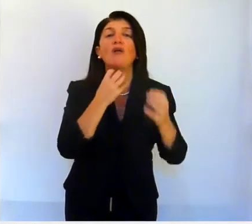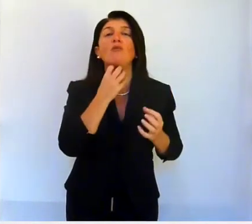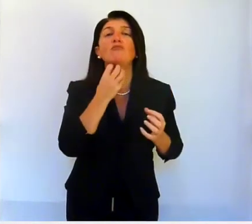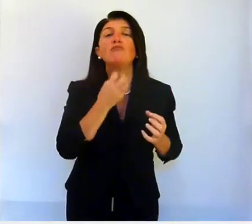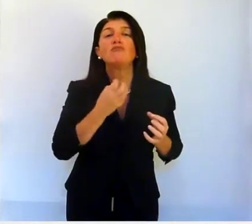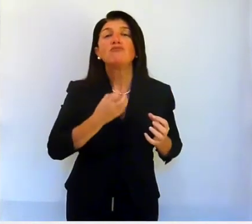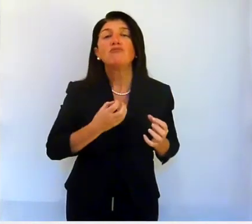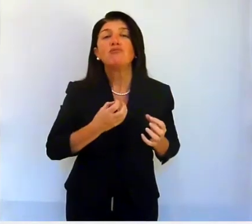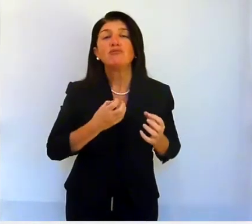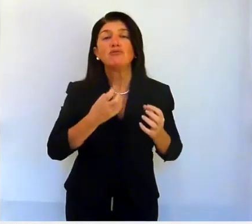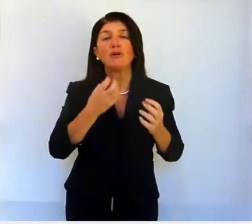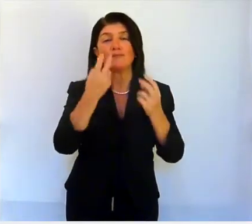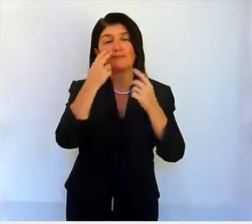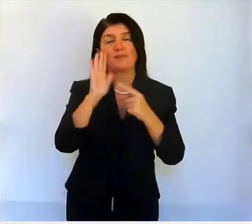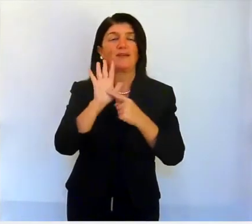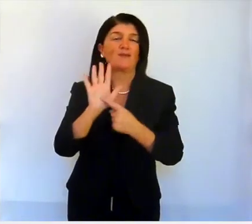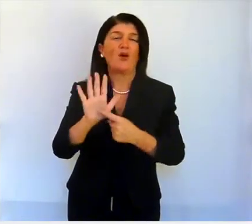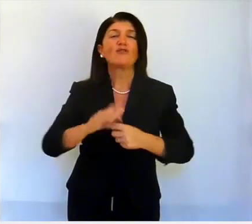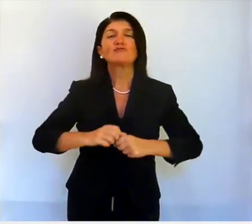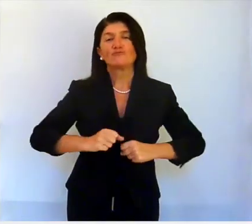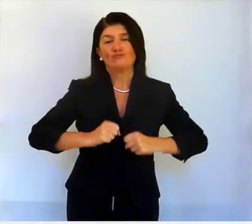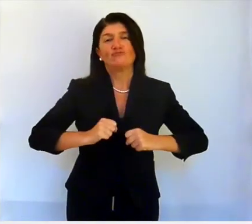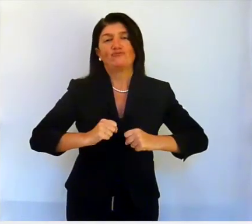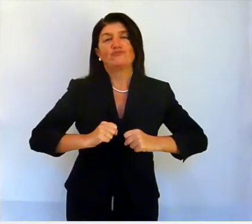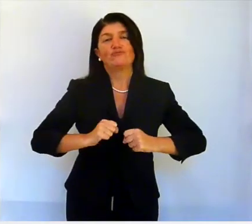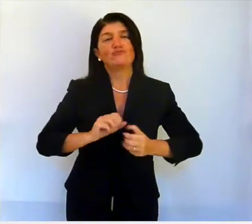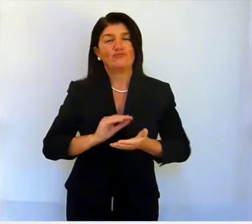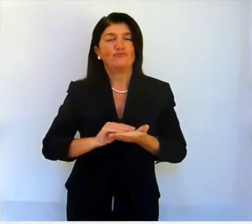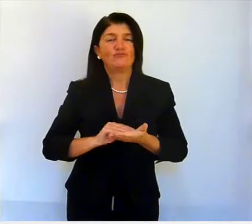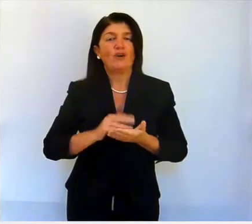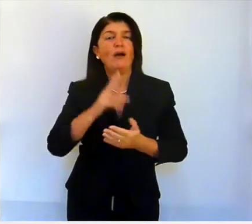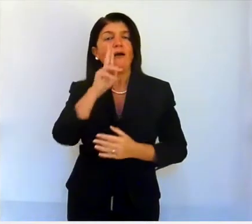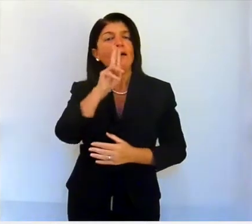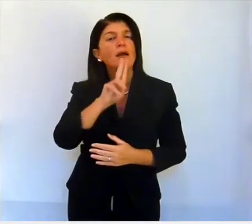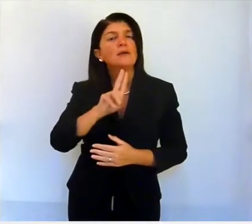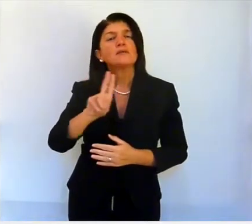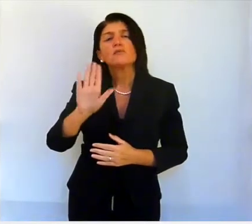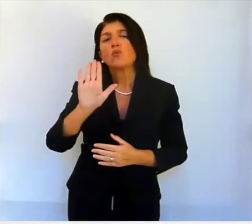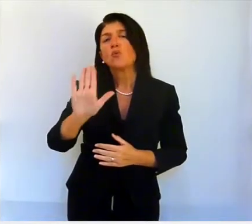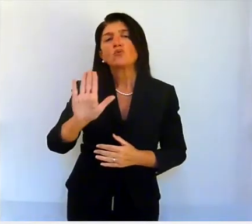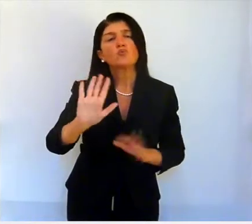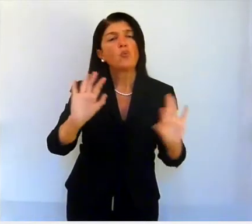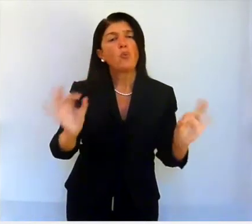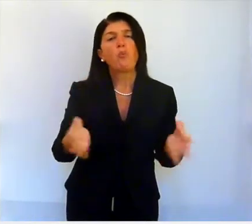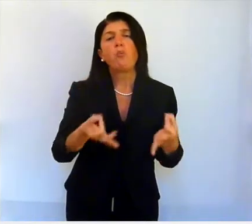evidenziano la carnosità della figura, sono tipiche delle rappresentazioni buddiste di epoca